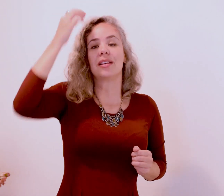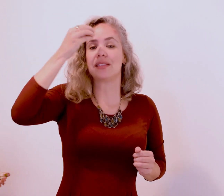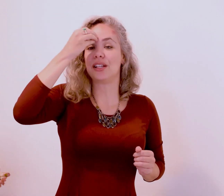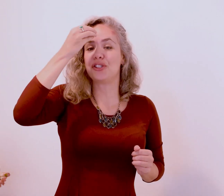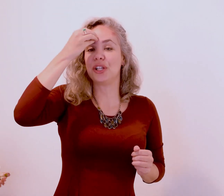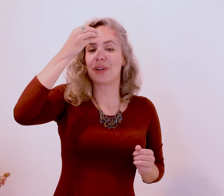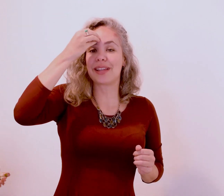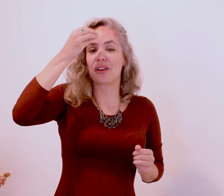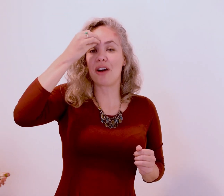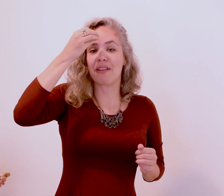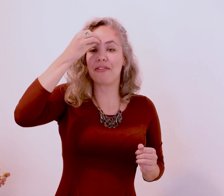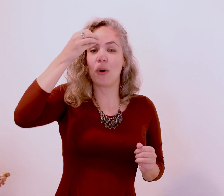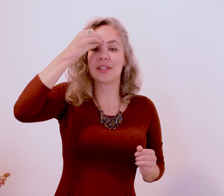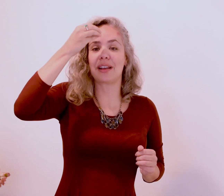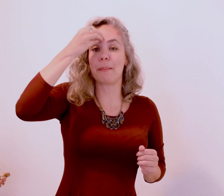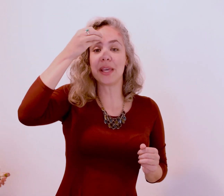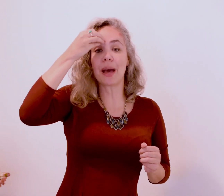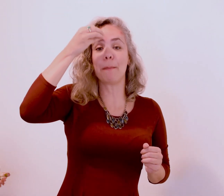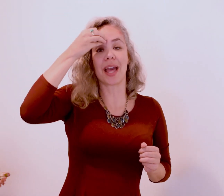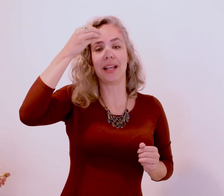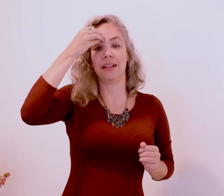Sentindo essa nova força na minha pele